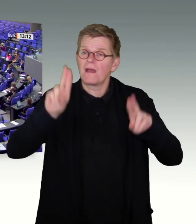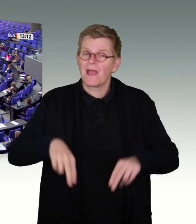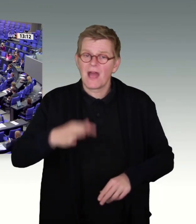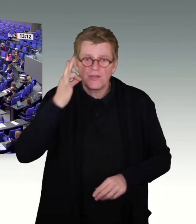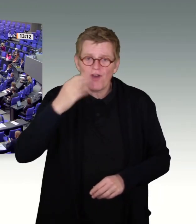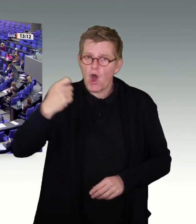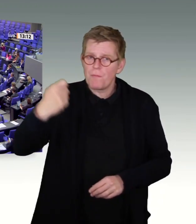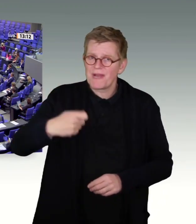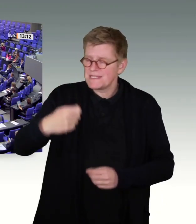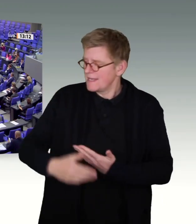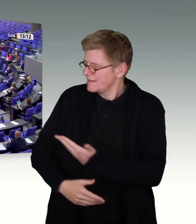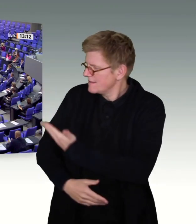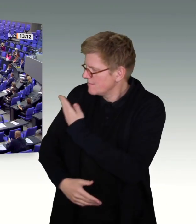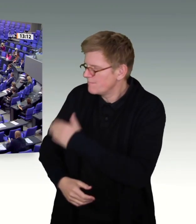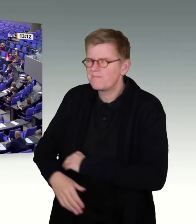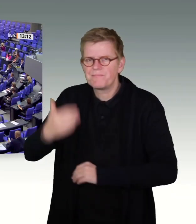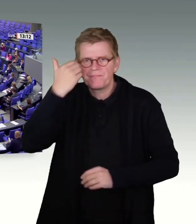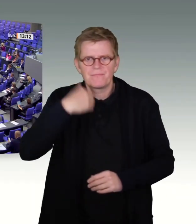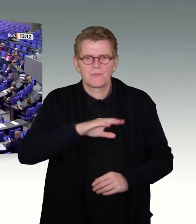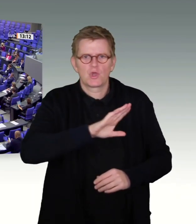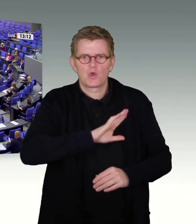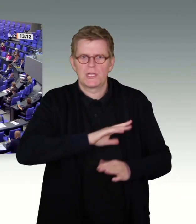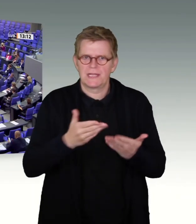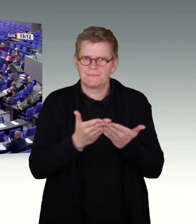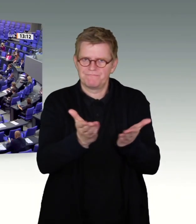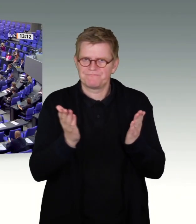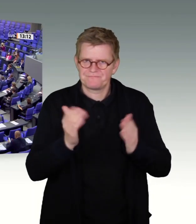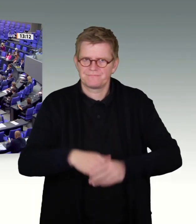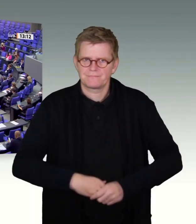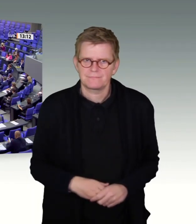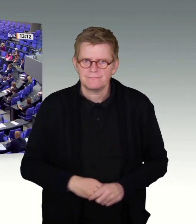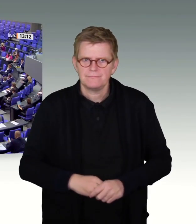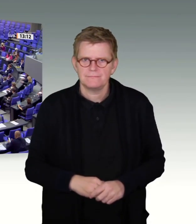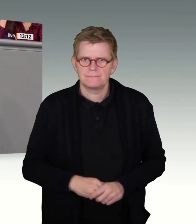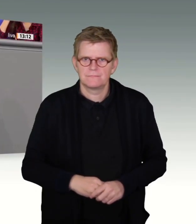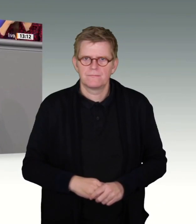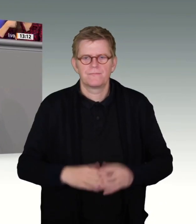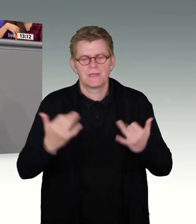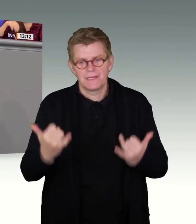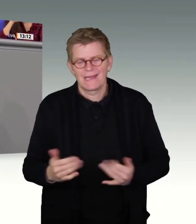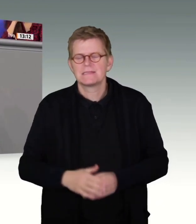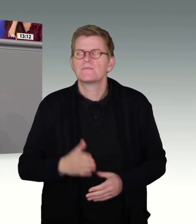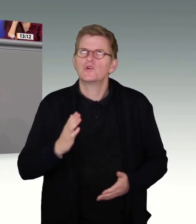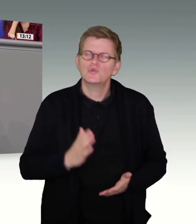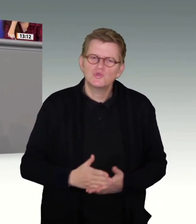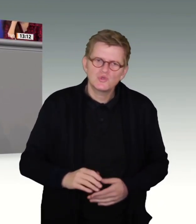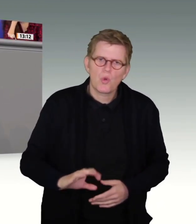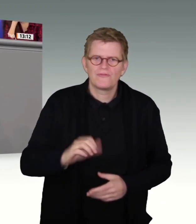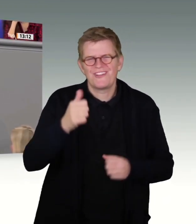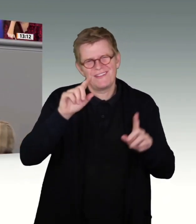Frau Präsidentin, liebe Kolleginnen und Kollegen! Wir sprechen heute, Klammer auf, mal wieder, Klammer zu, über die